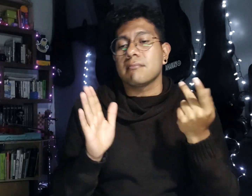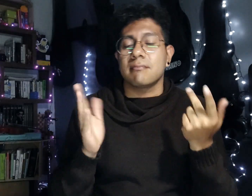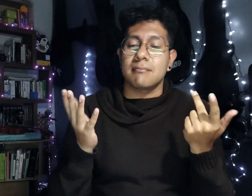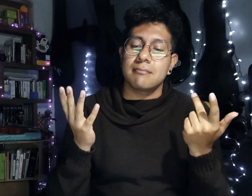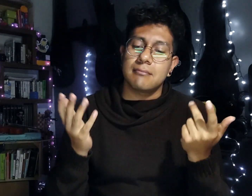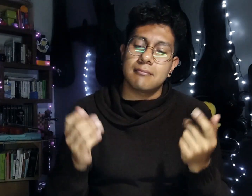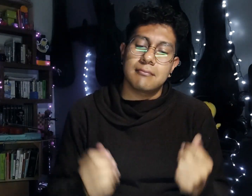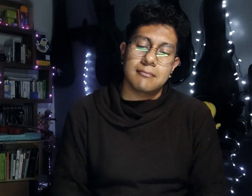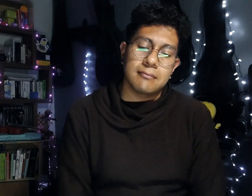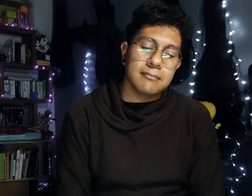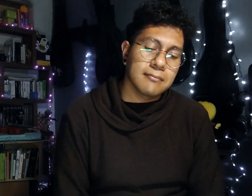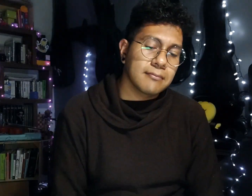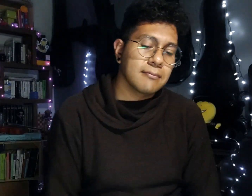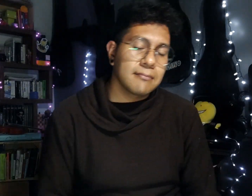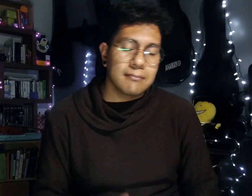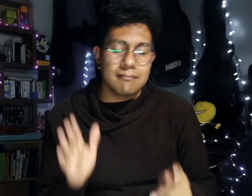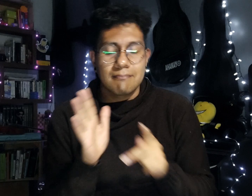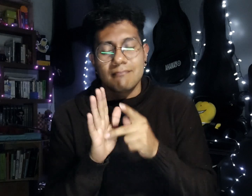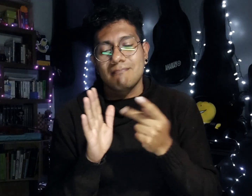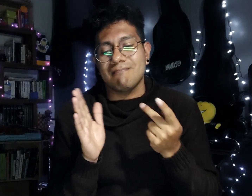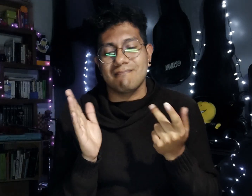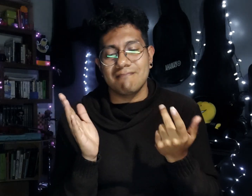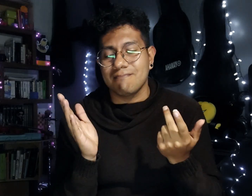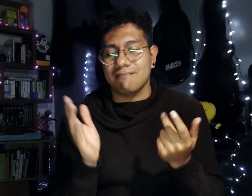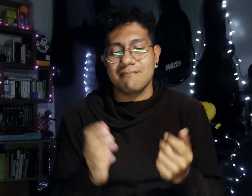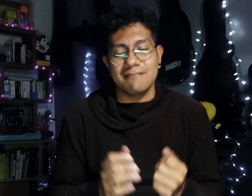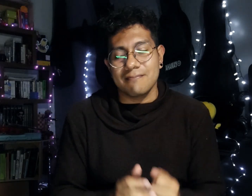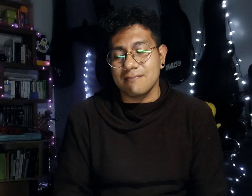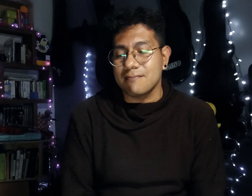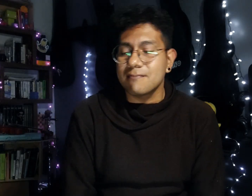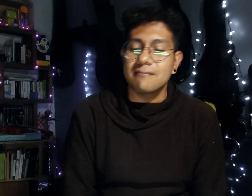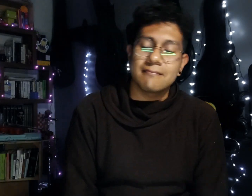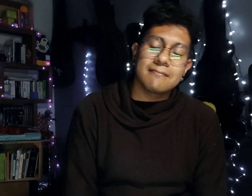vez Otra vez